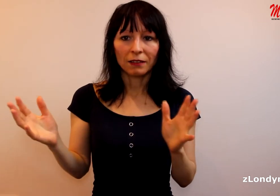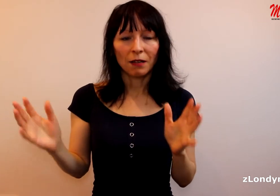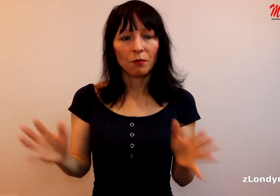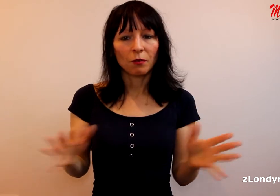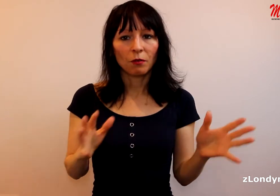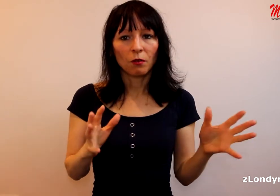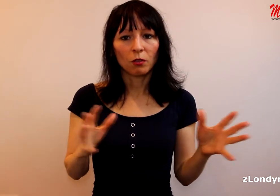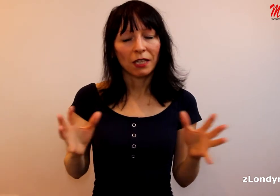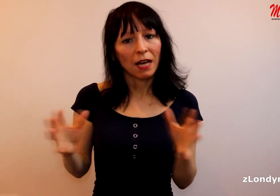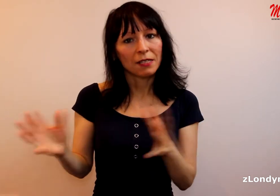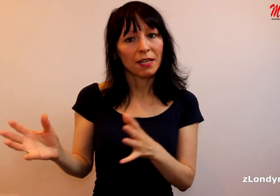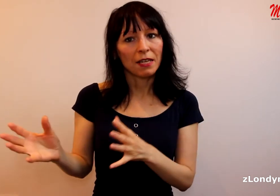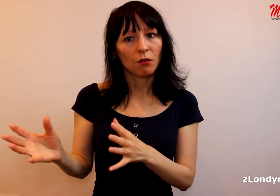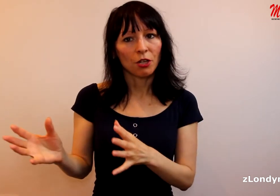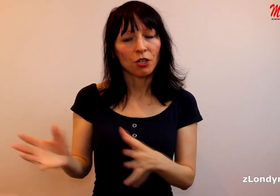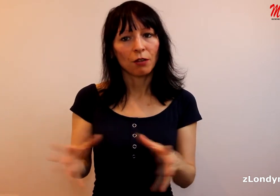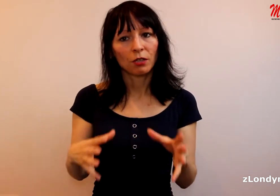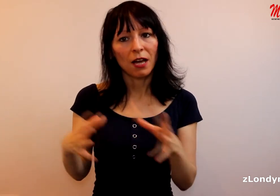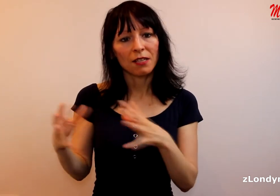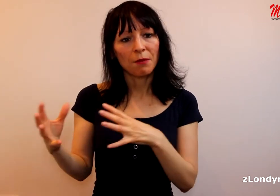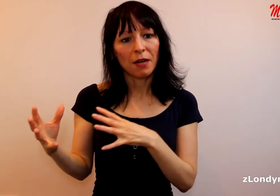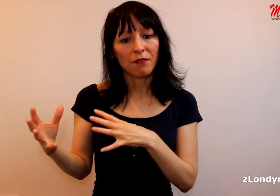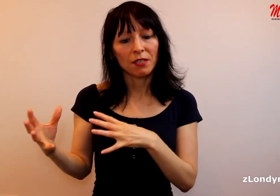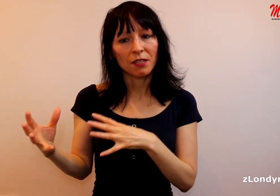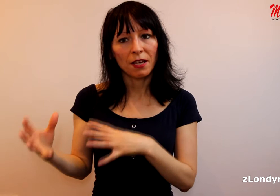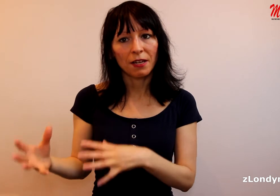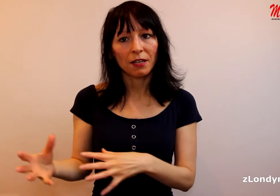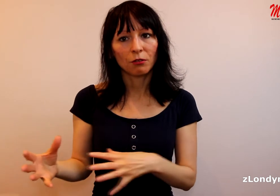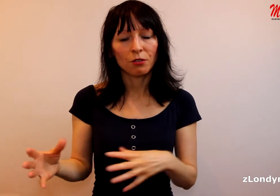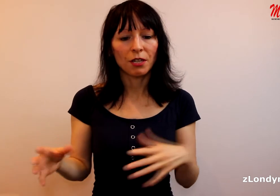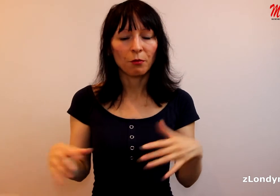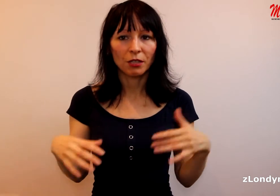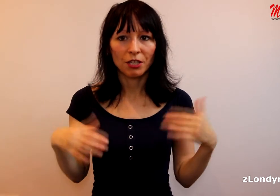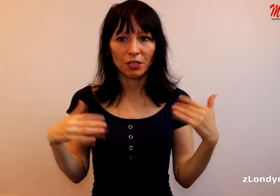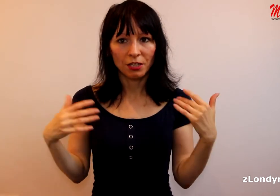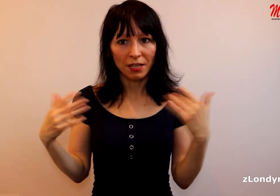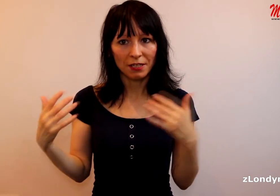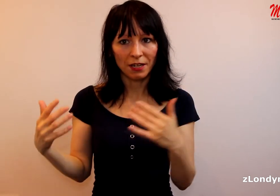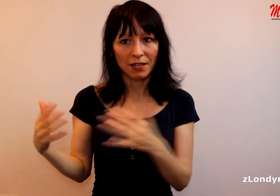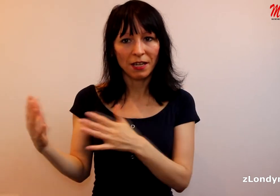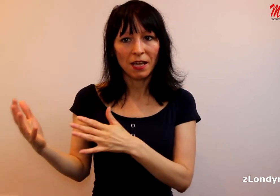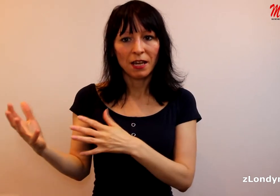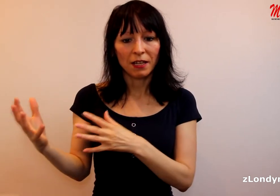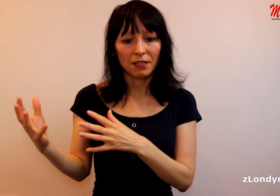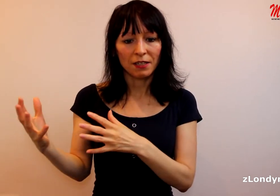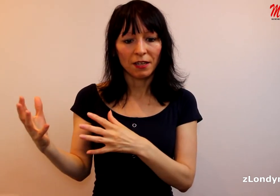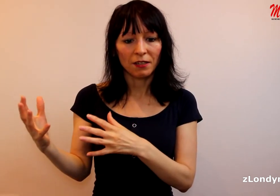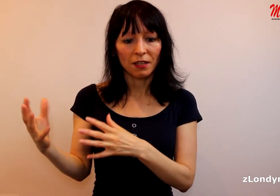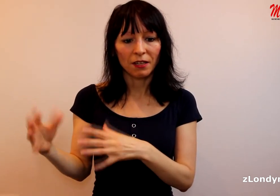tam odešli a odcházejí právě zase redaktoři, reportéři z té strany, jaksi těch